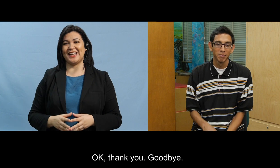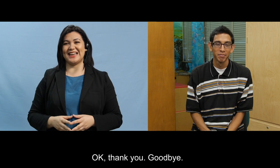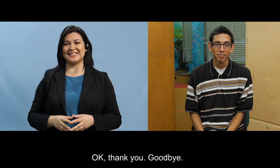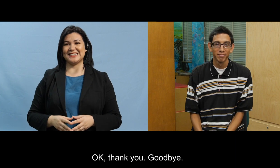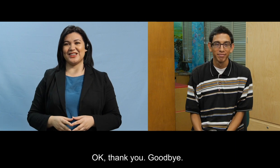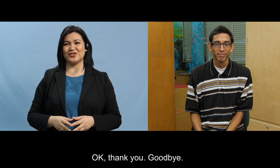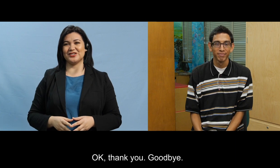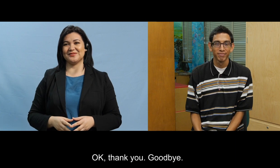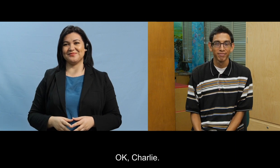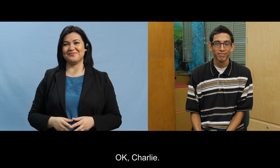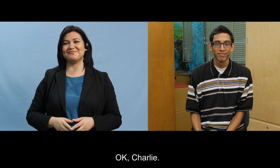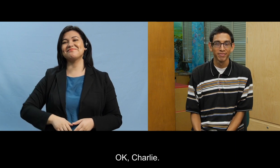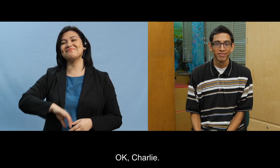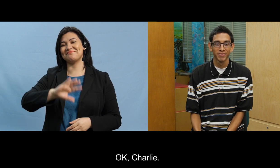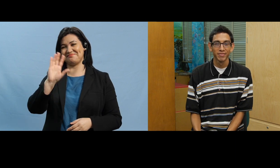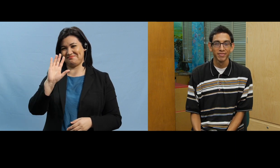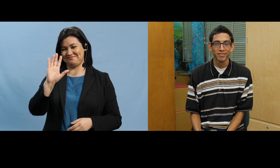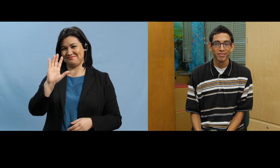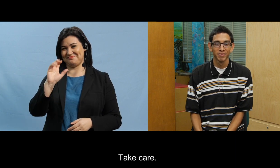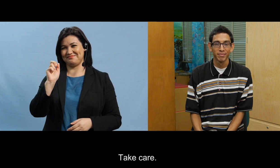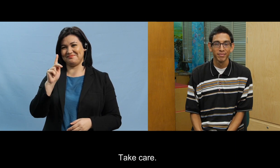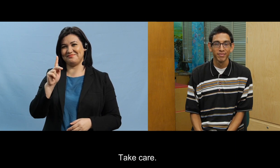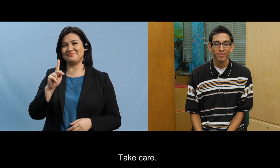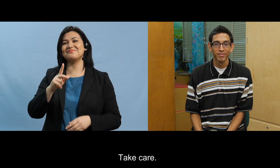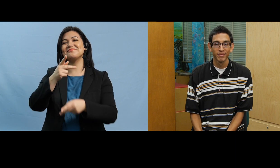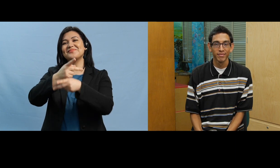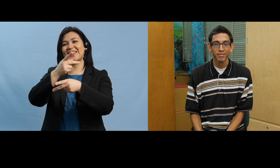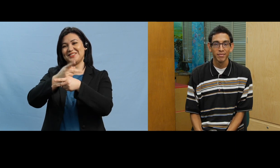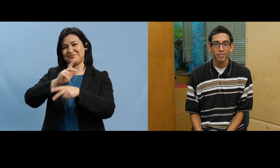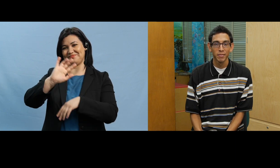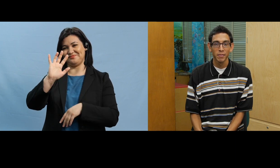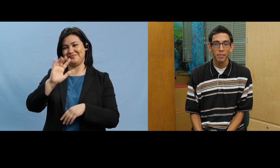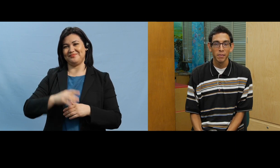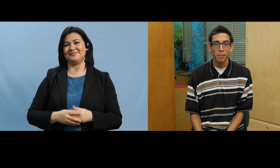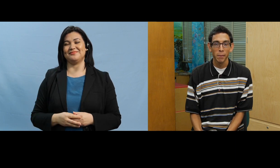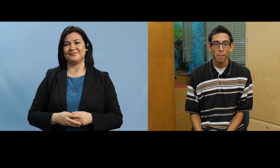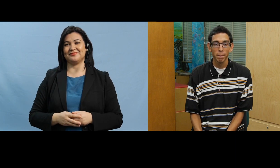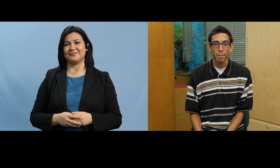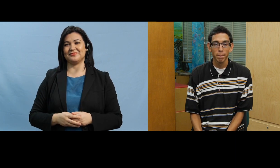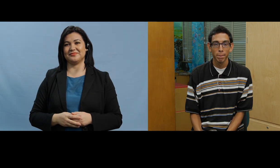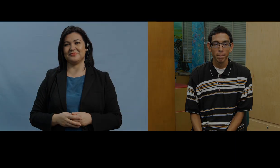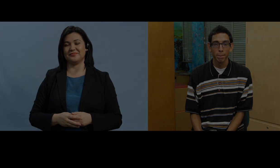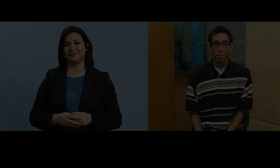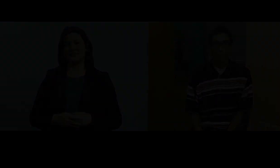ok gracias ok charlie te cuidas mucho ok y